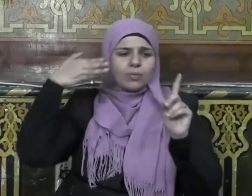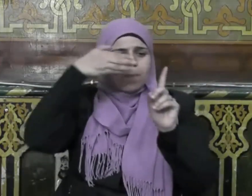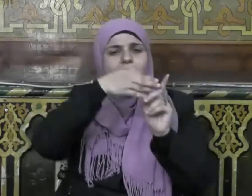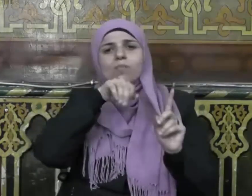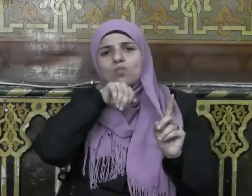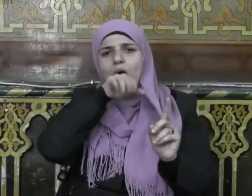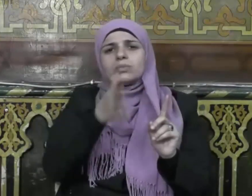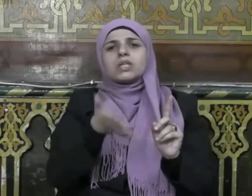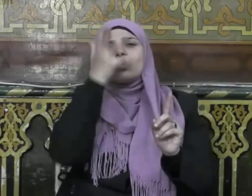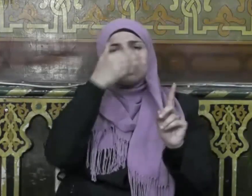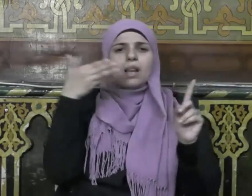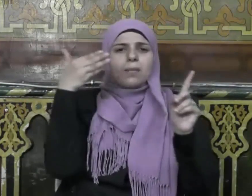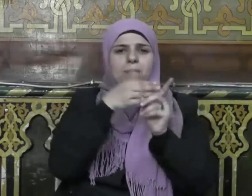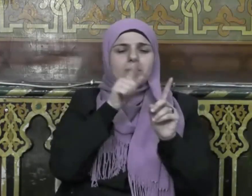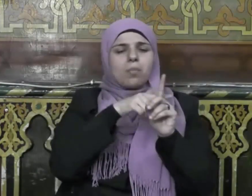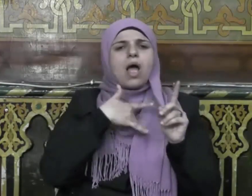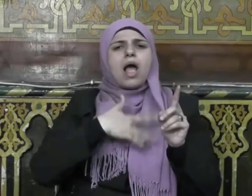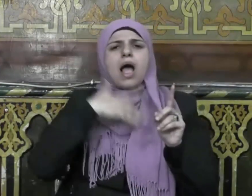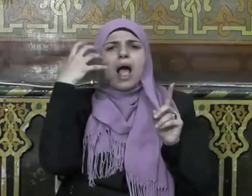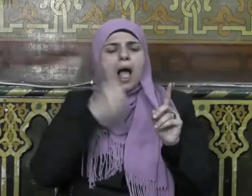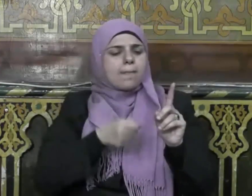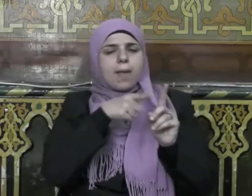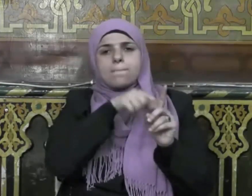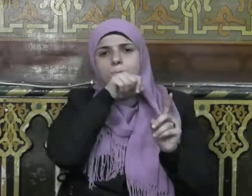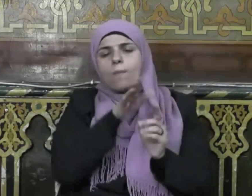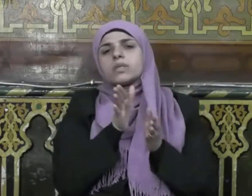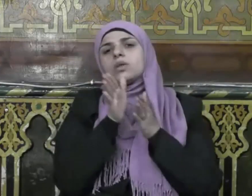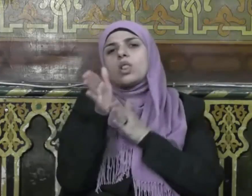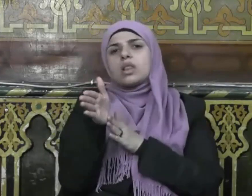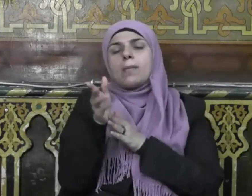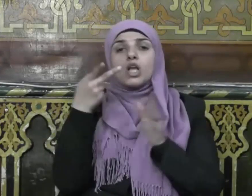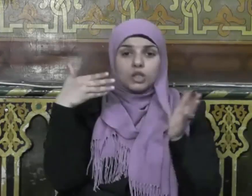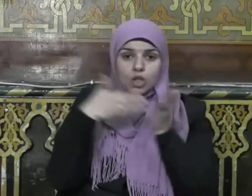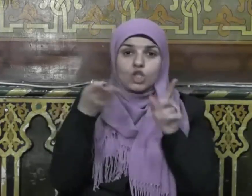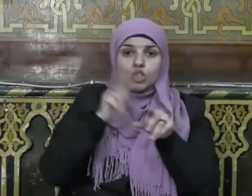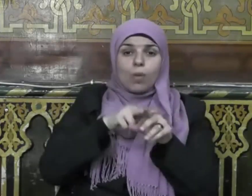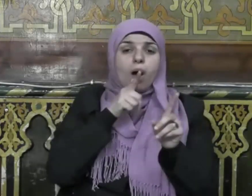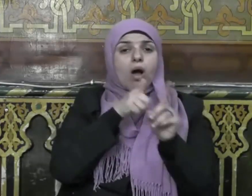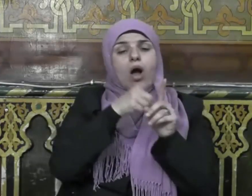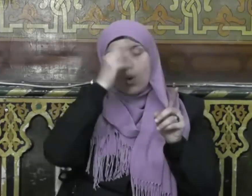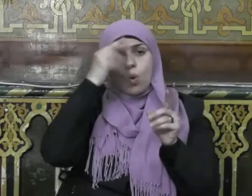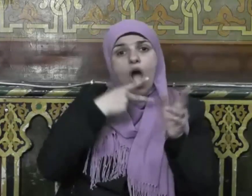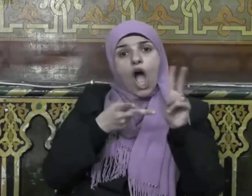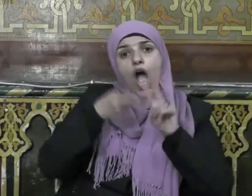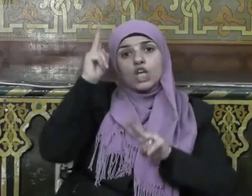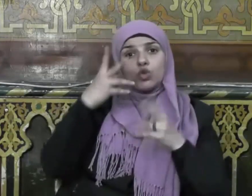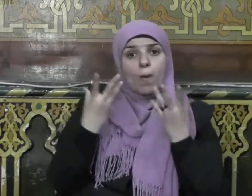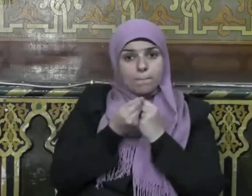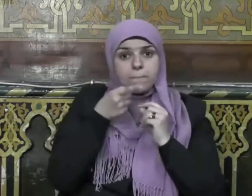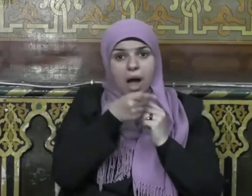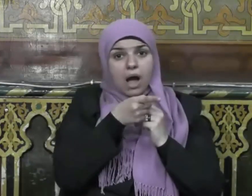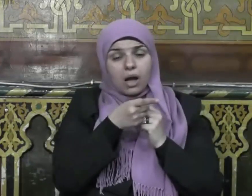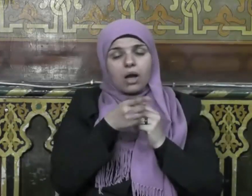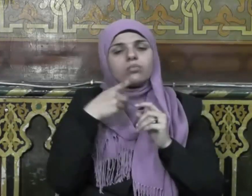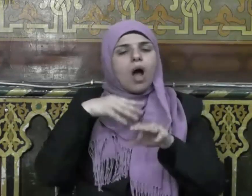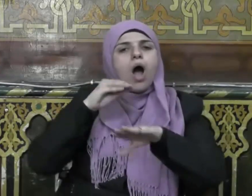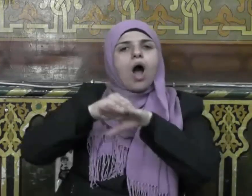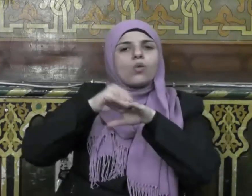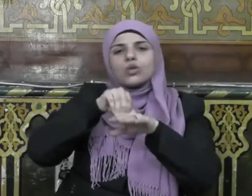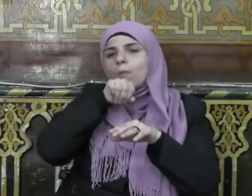عليه وسلم فآمن به واتبعه ثم قال أهاجر معك فأوصى به النبي